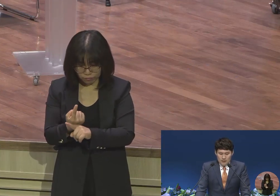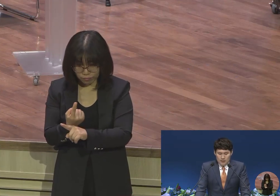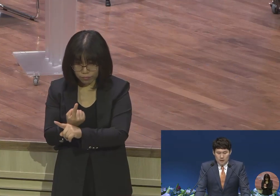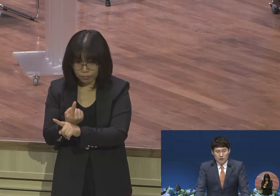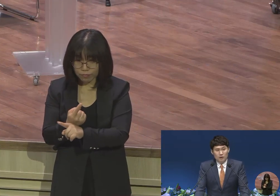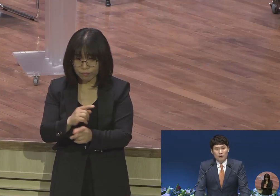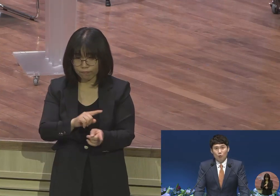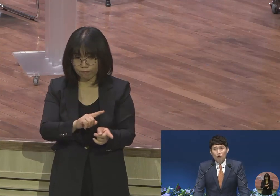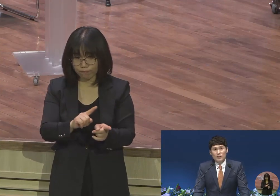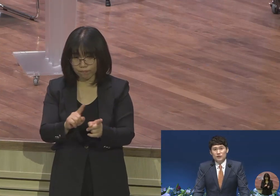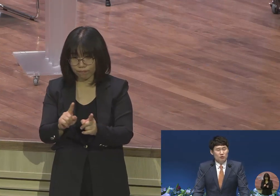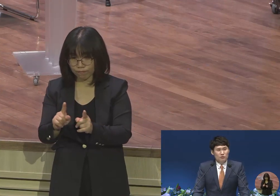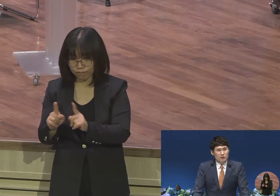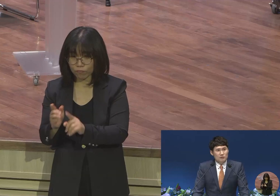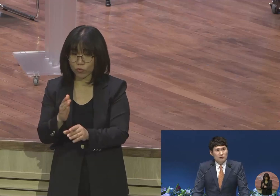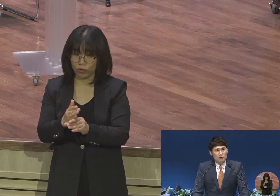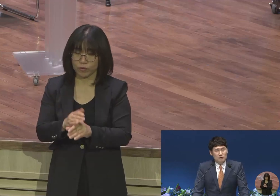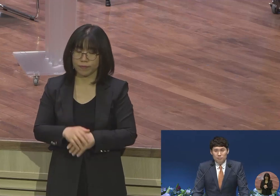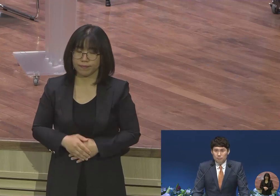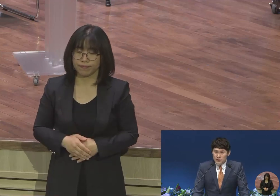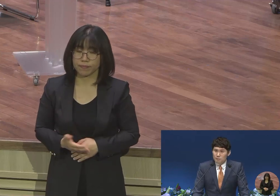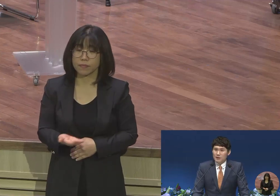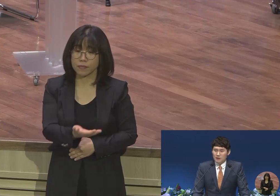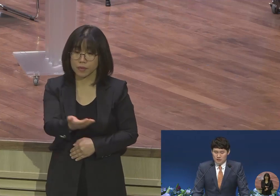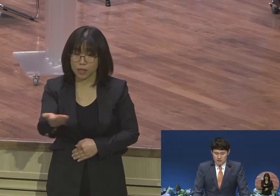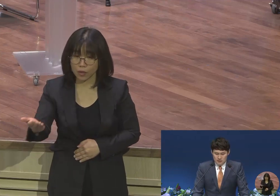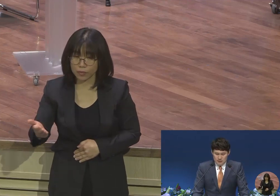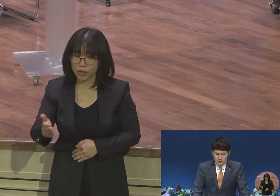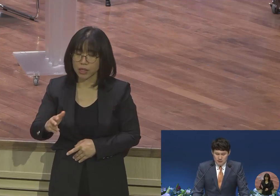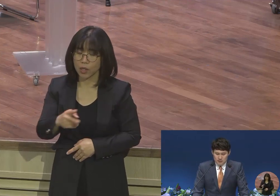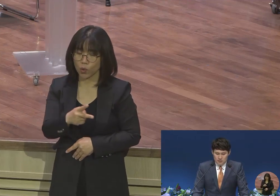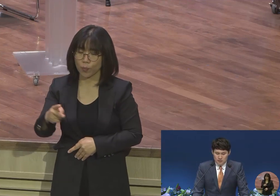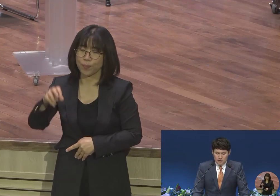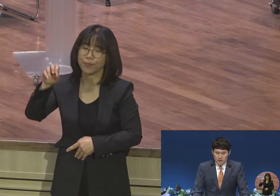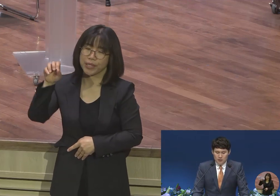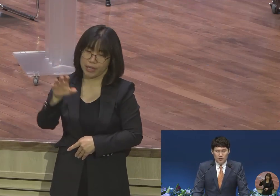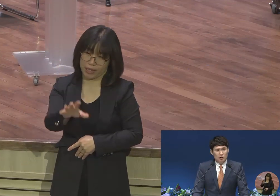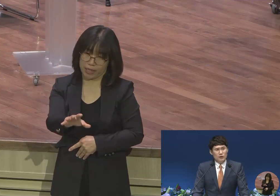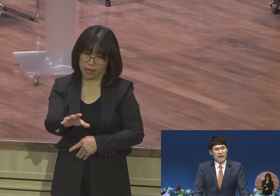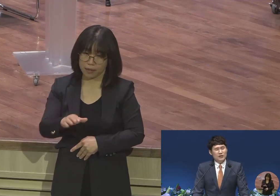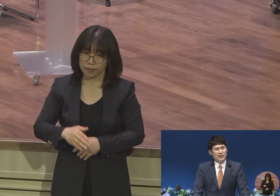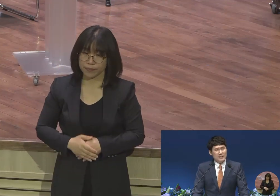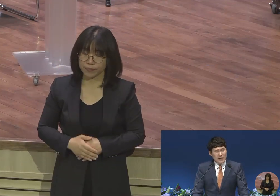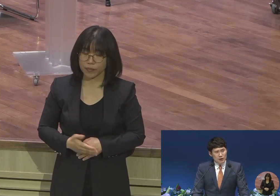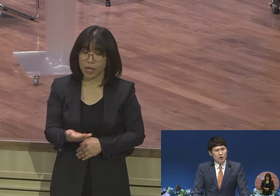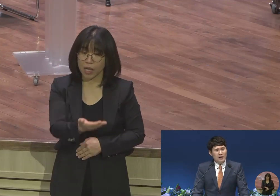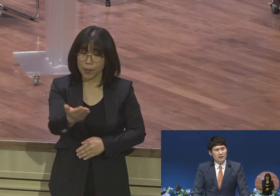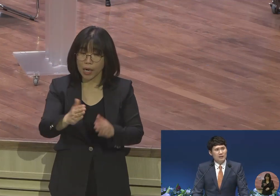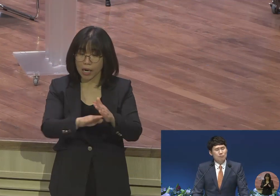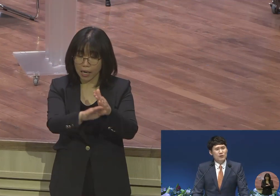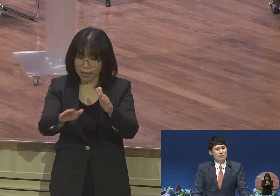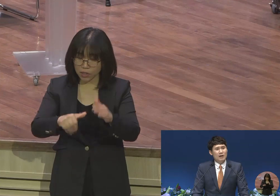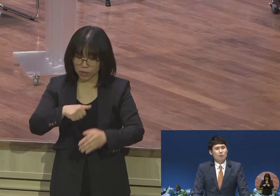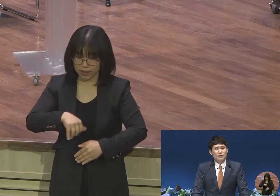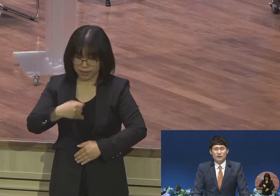복음 가진 여러분들은 빛입니다 여러분의 가정의 자녀와 남편을 바라보면서